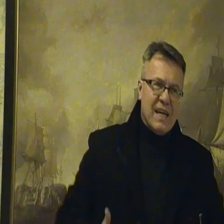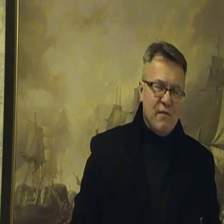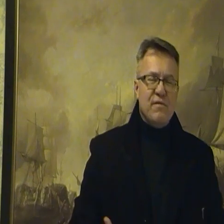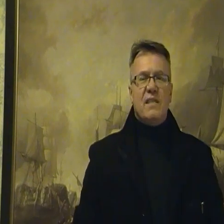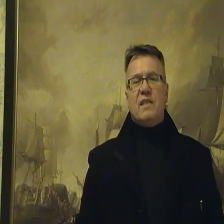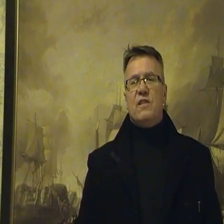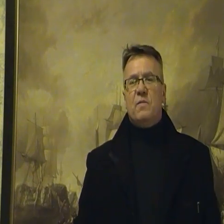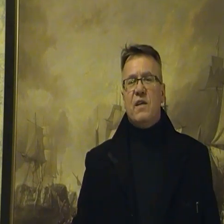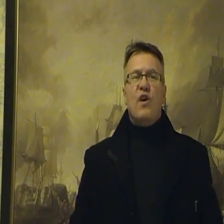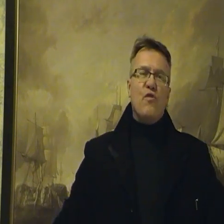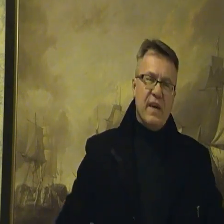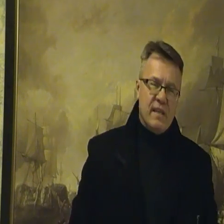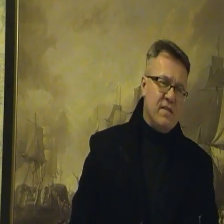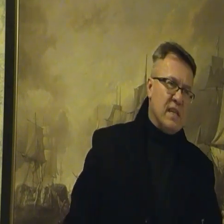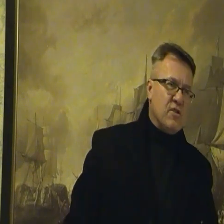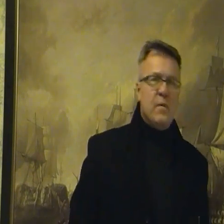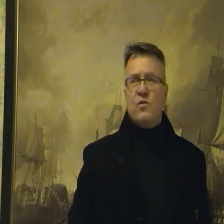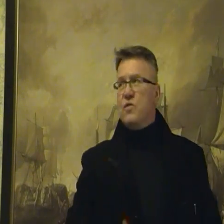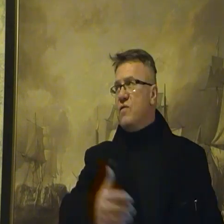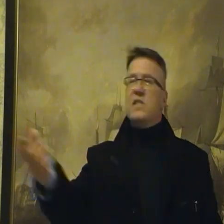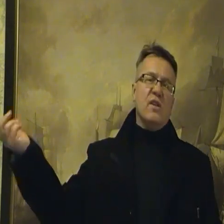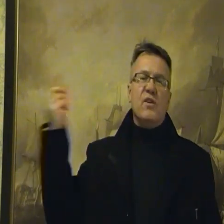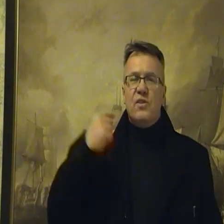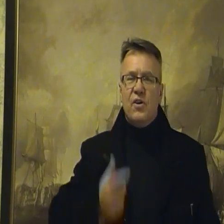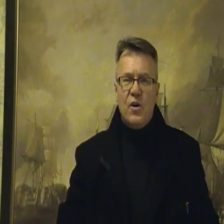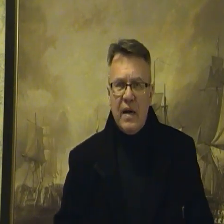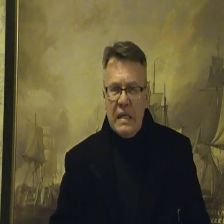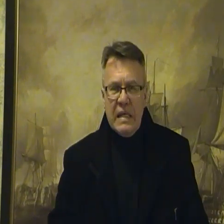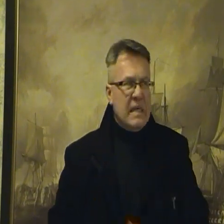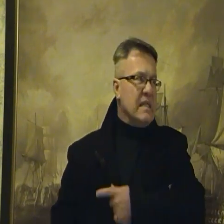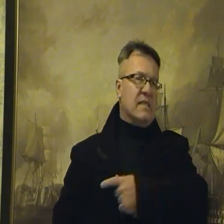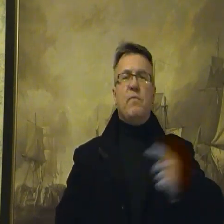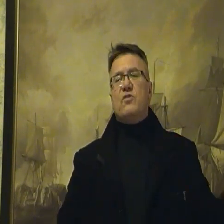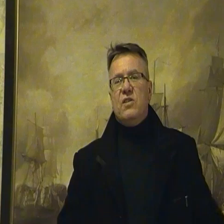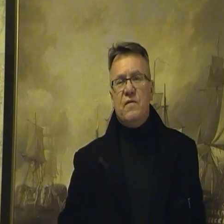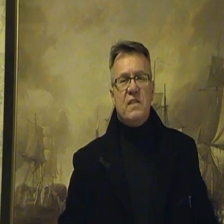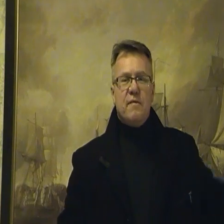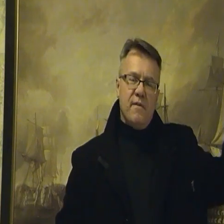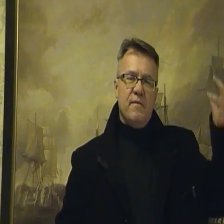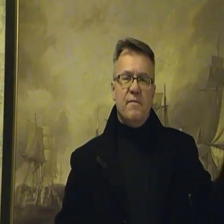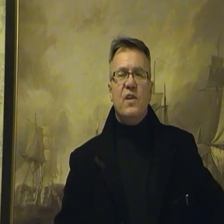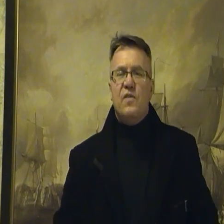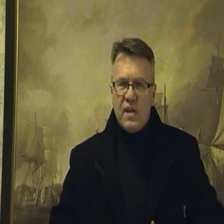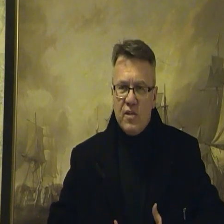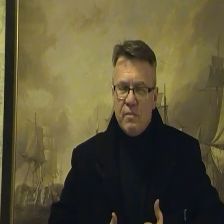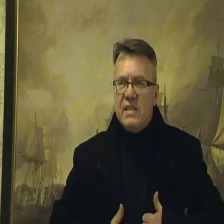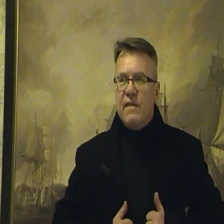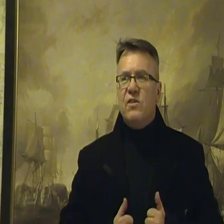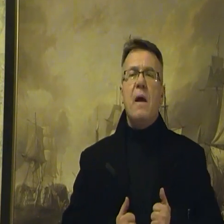nagle u nas jesteśmy kuwejtem. Wystarczy po prostu te wszystkie nory dookoła zburzyć i wierzy wiernicze postawić,